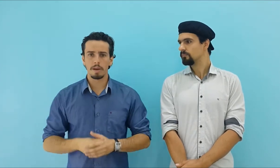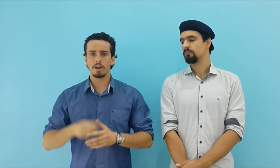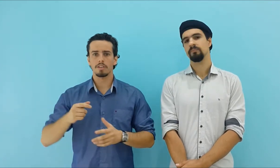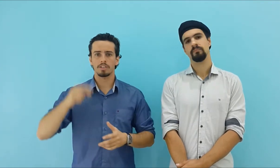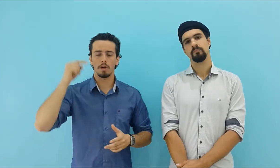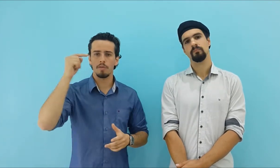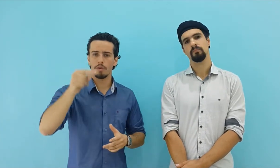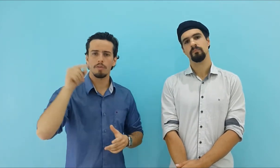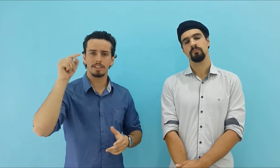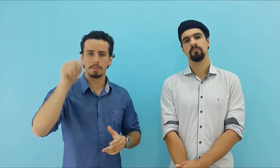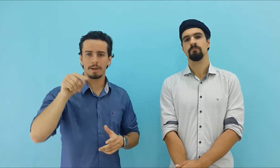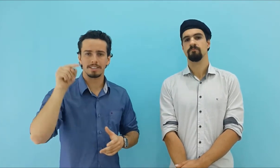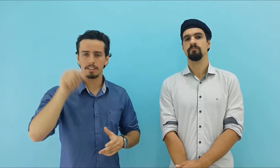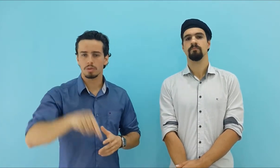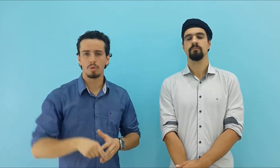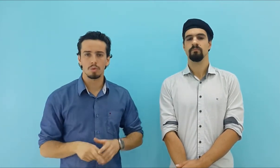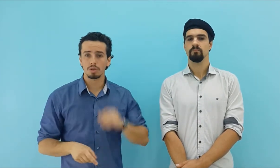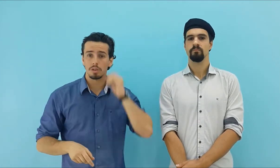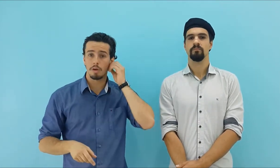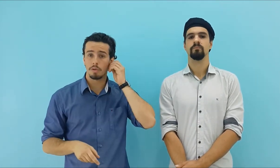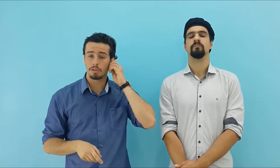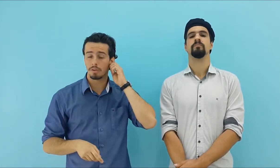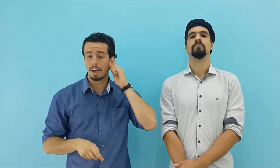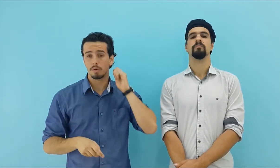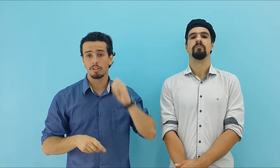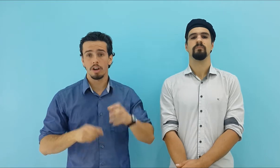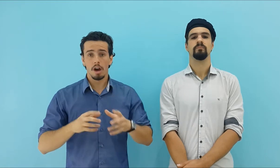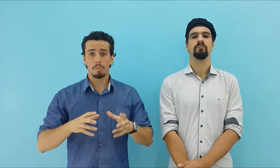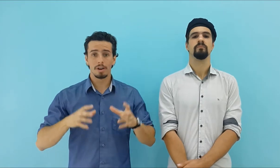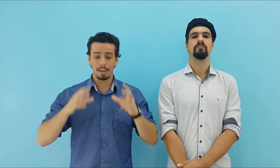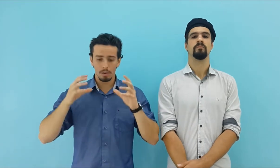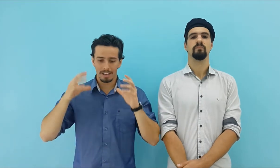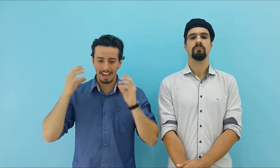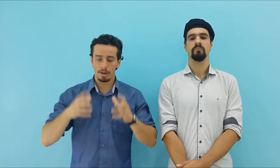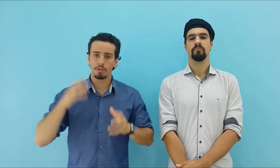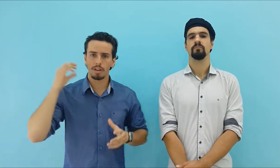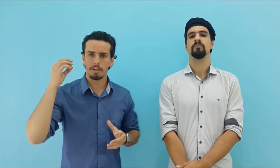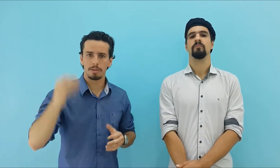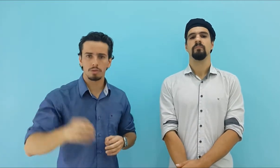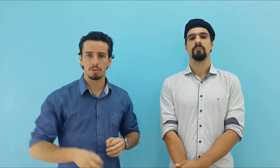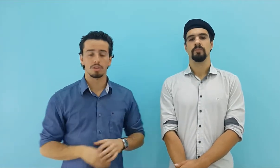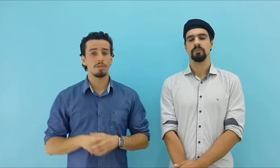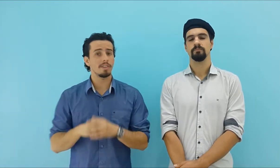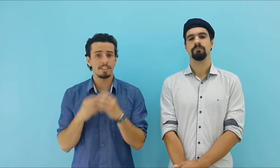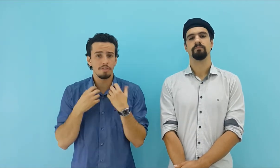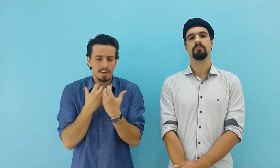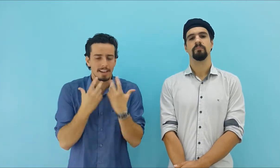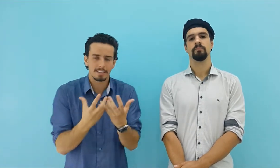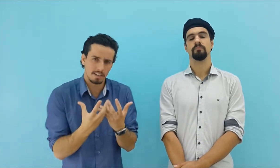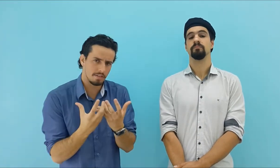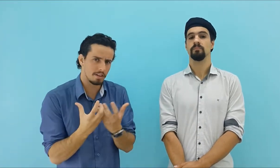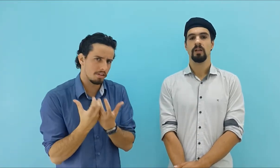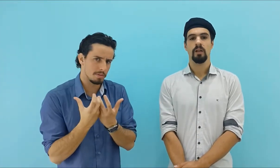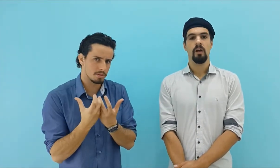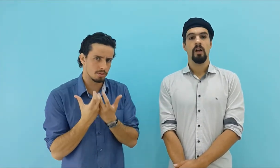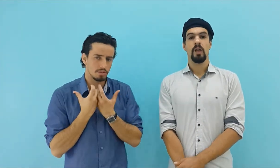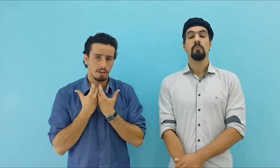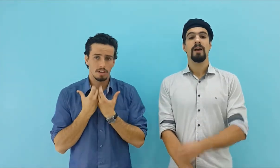espelho, olha você, eu vou passar nesse concurso, eu vou estudar hoje, porque eu quero ajudar as pessoas, eu vou fazer diferença na vida das pessoas. Eu